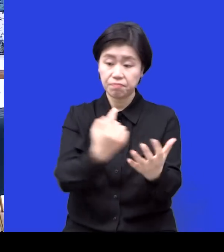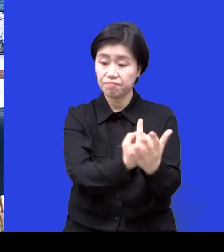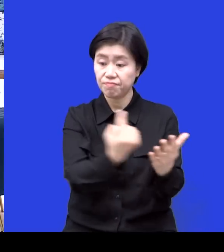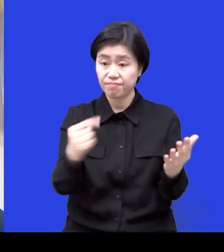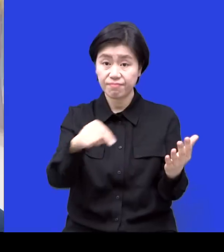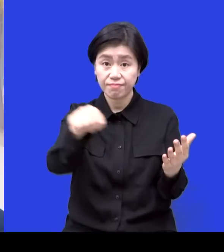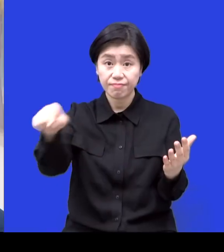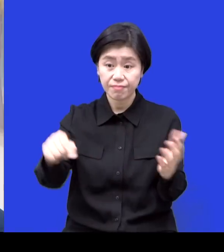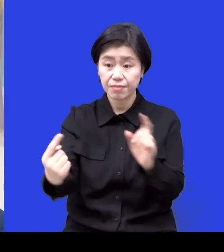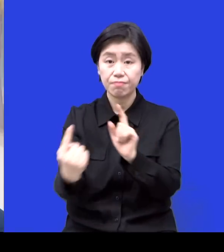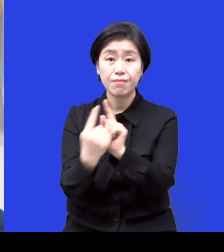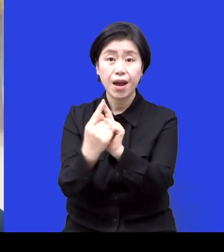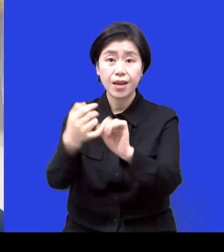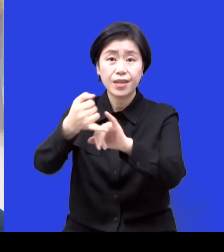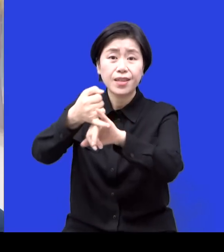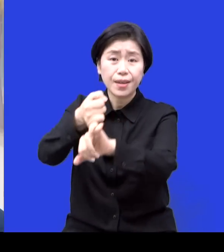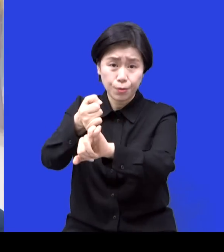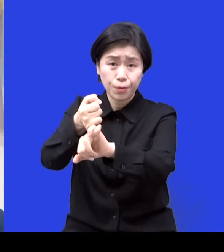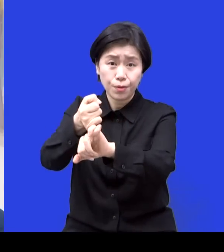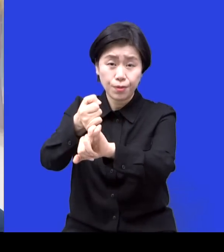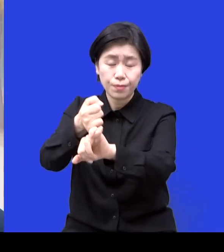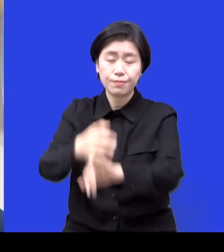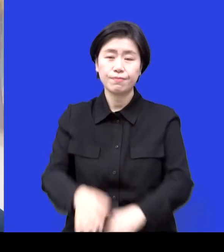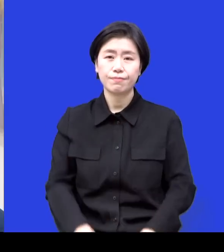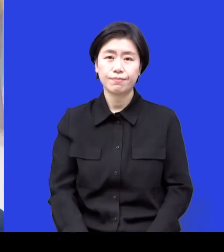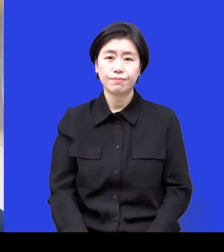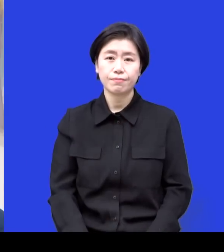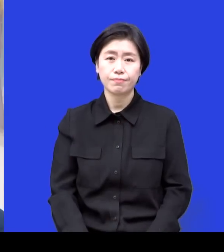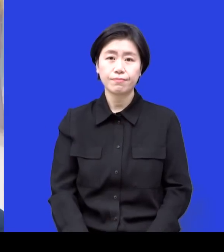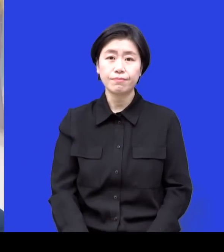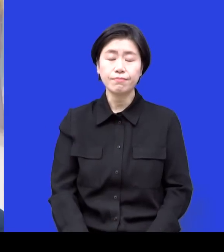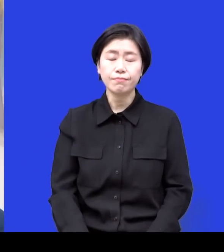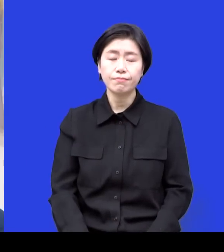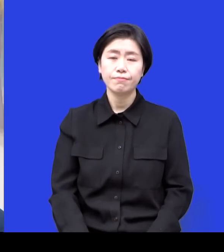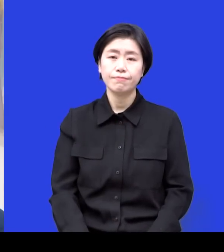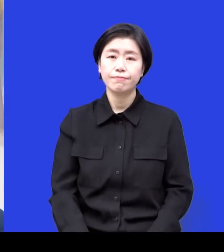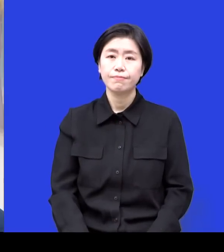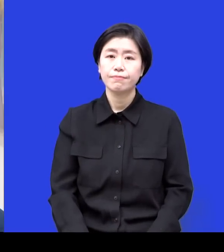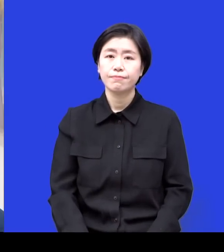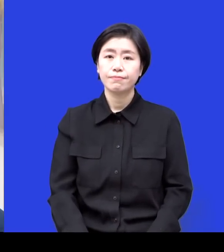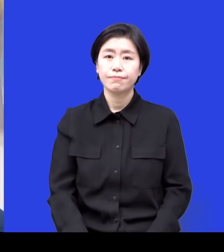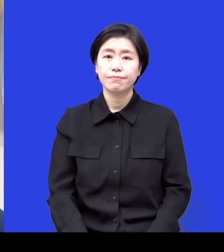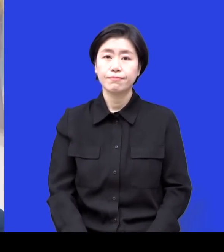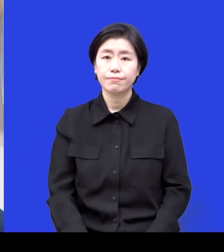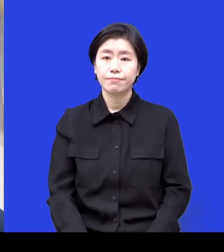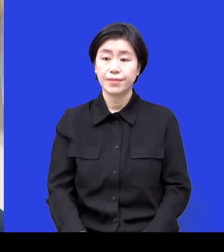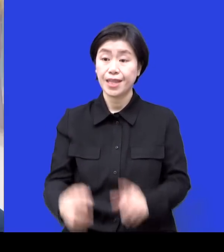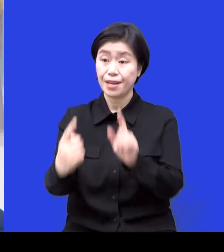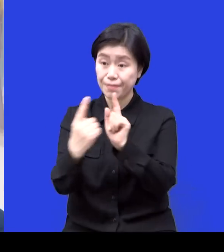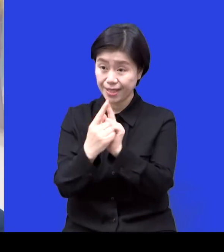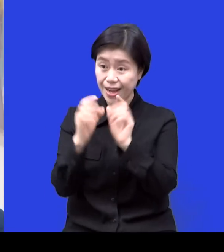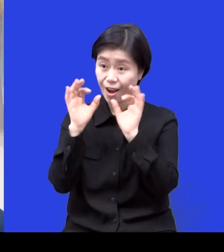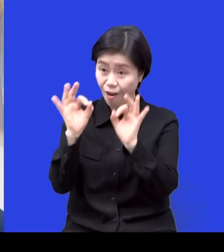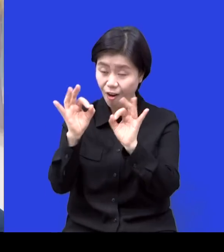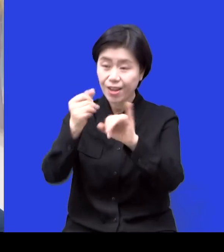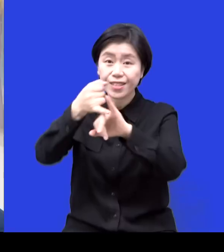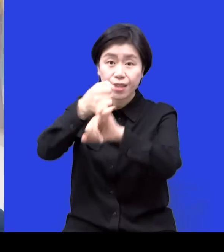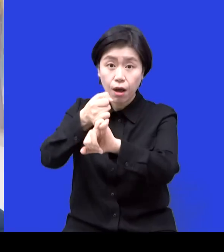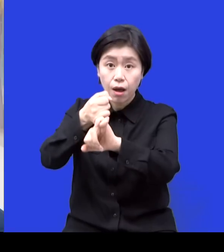저랑 약속을 해서 만나기로 했던 퇴소한 아이죠 만나자 이제 하고서는 안 나와요 노쇼